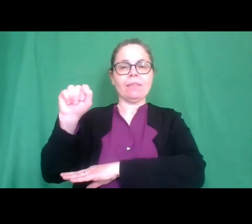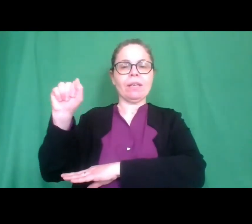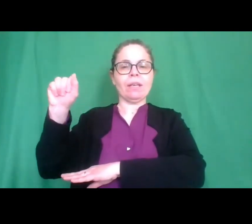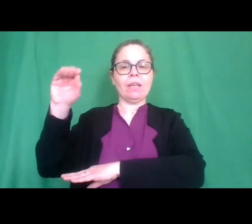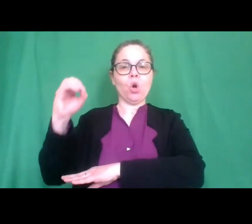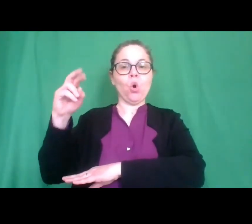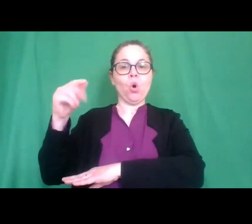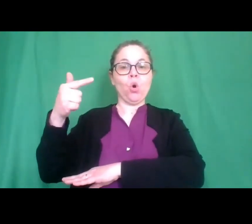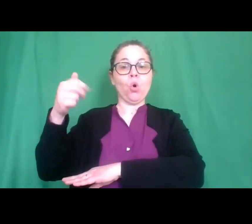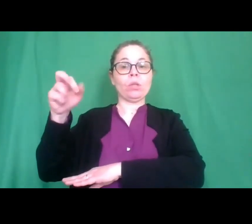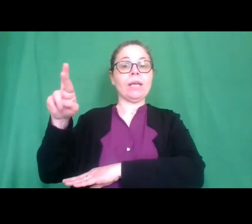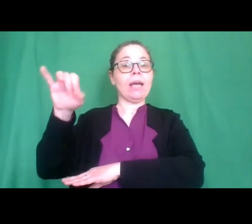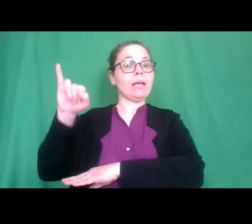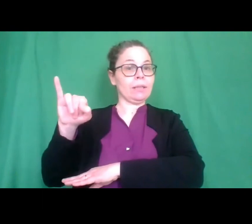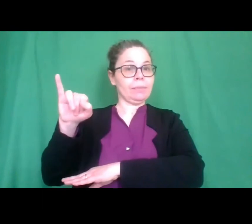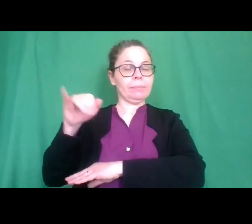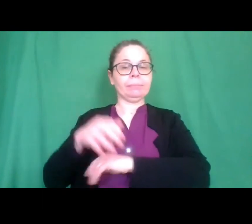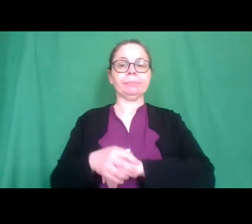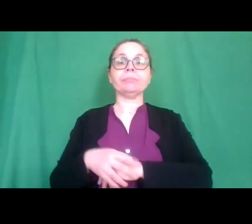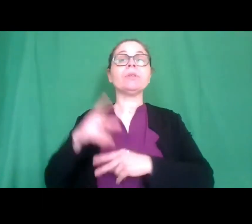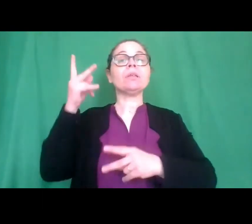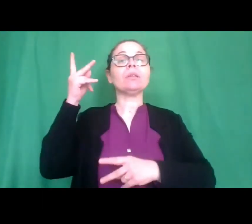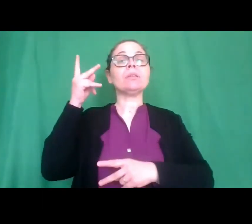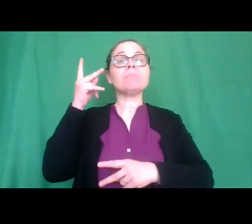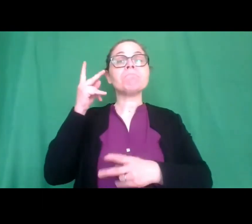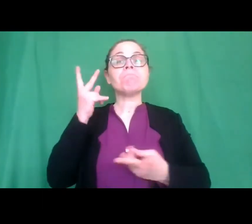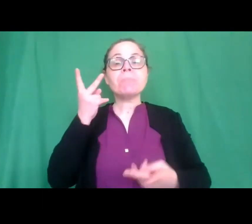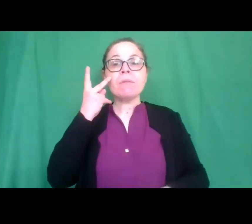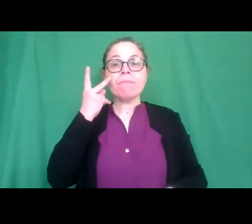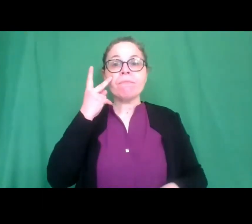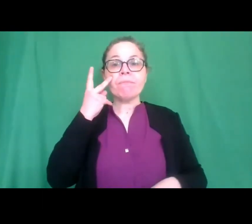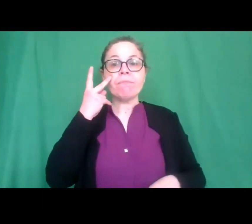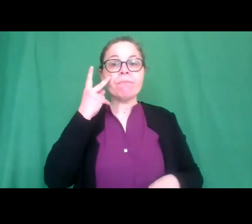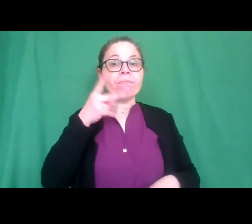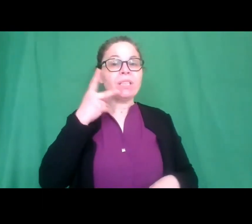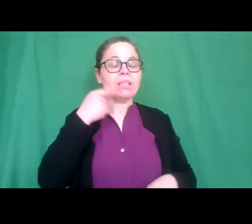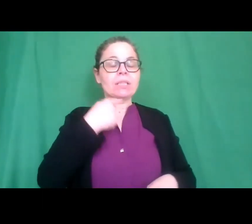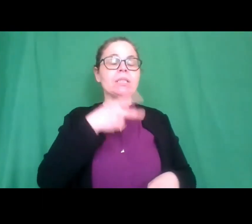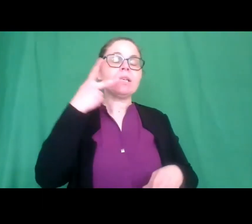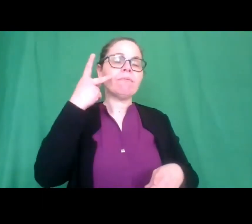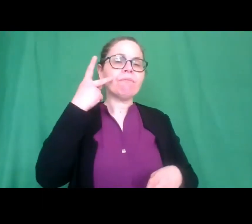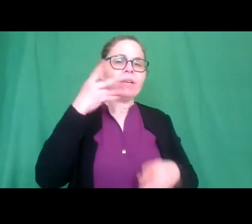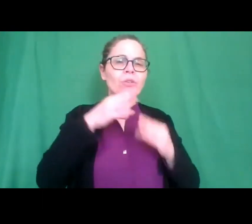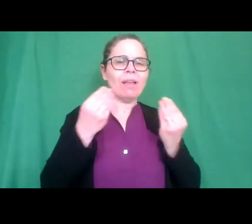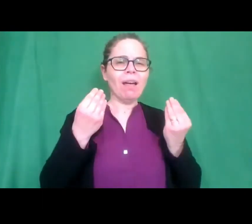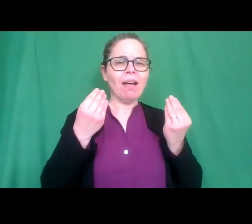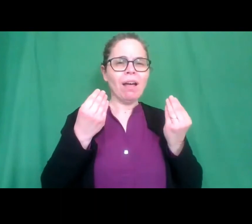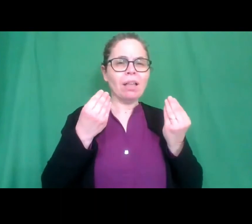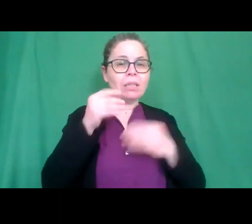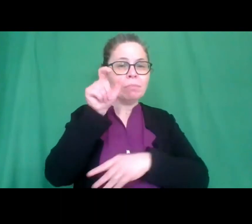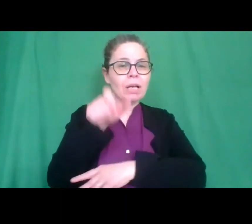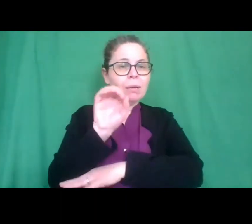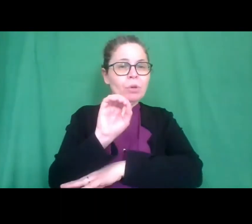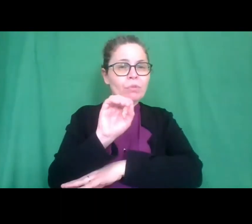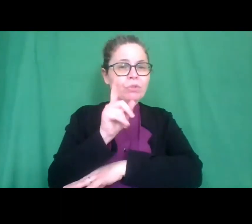che io vedo collegati diverse utenze con i Cermenate non so quale sia il professor